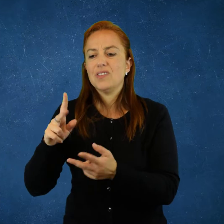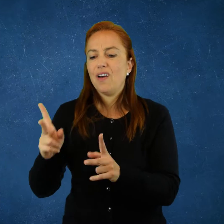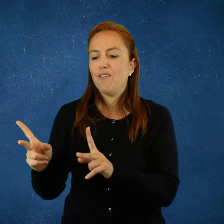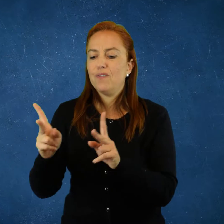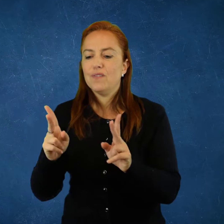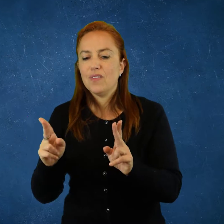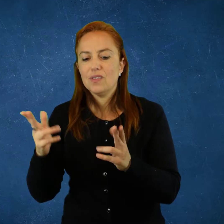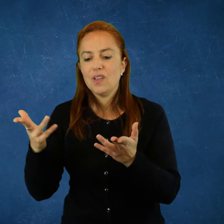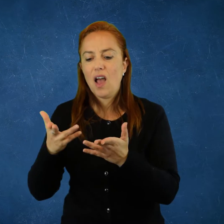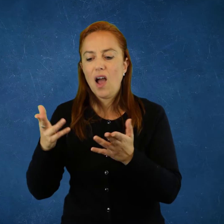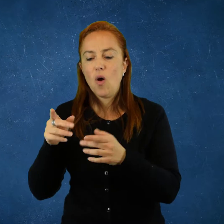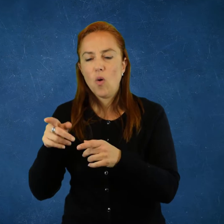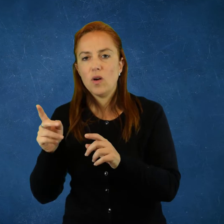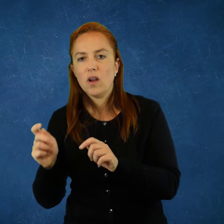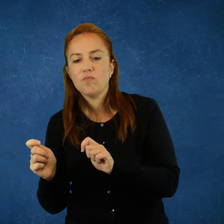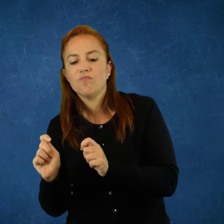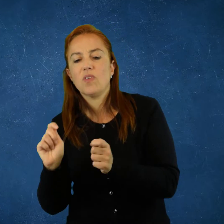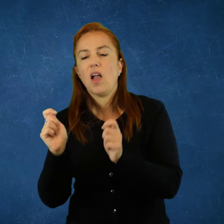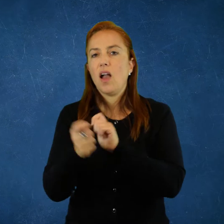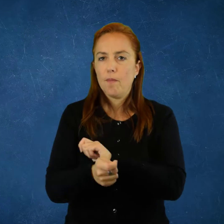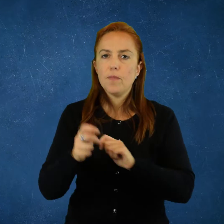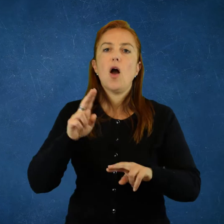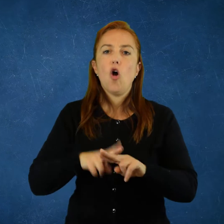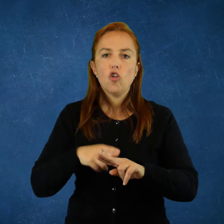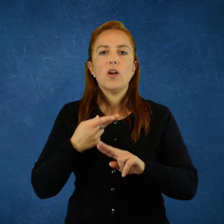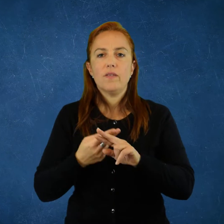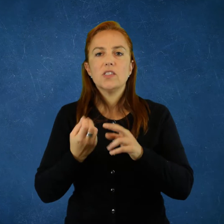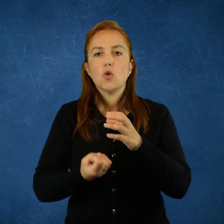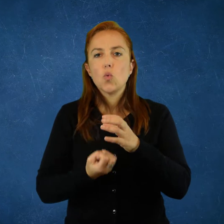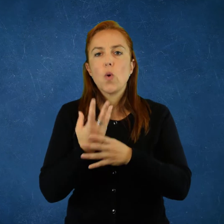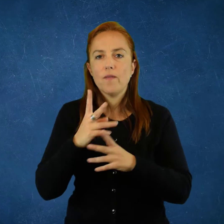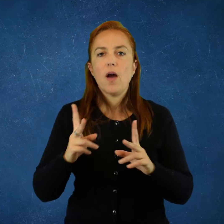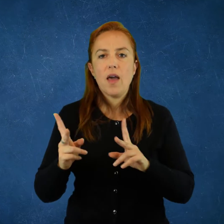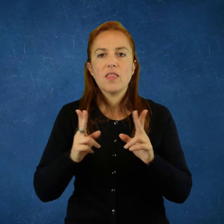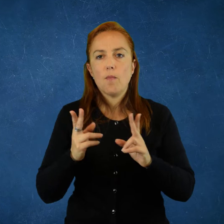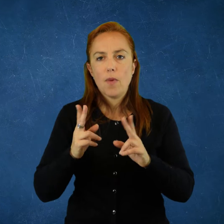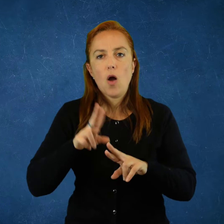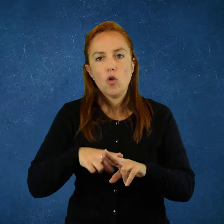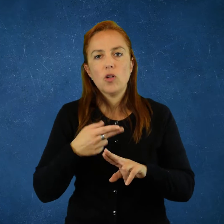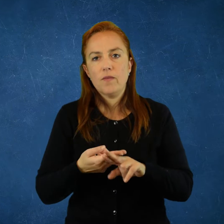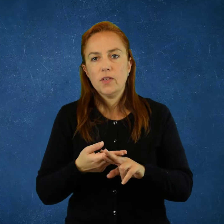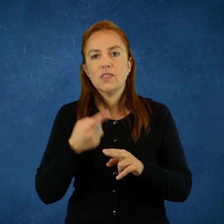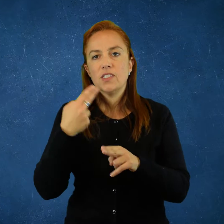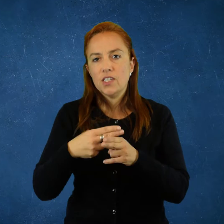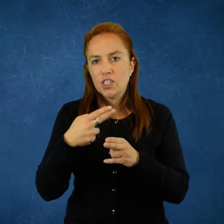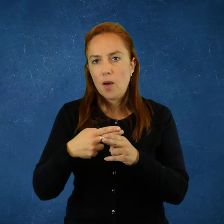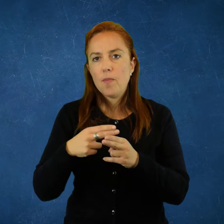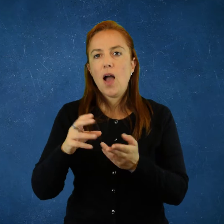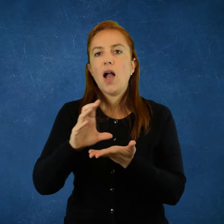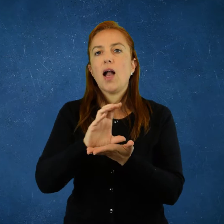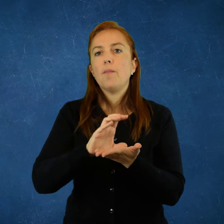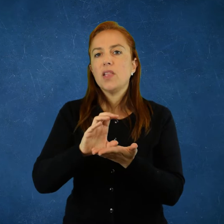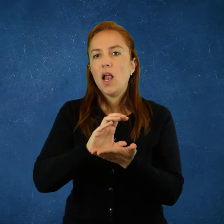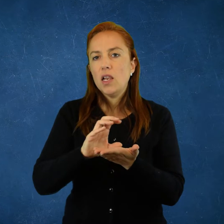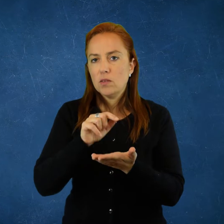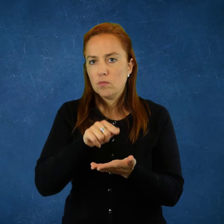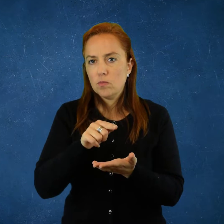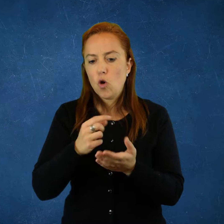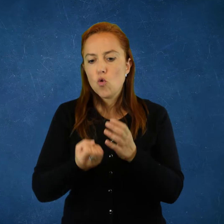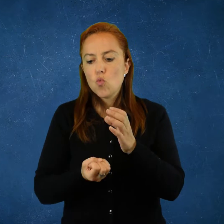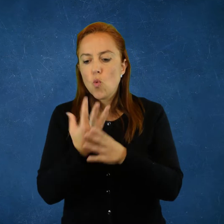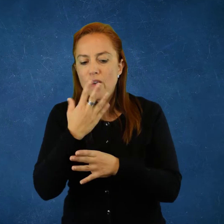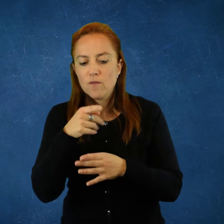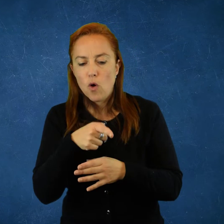del capitalismo liberal, el capitalismo monopólico, había pasado ahora a una nueva fase, a una nueva etapa.